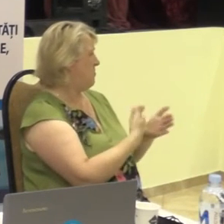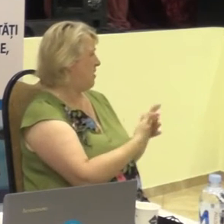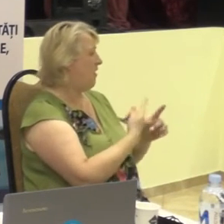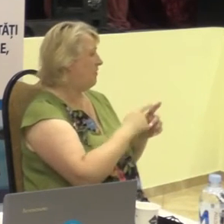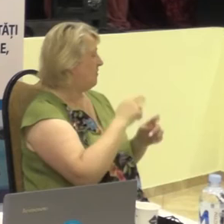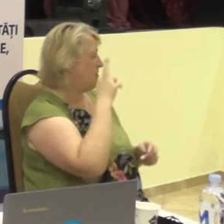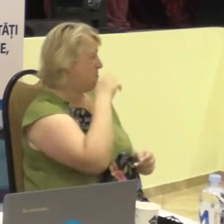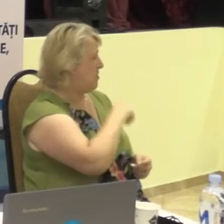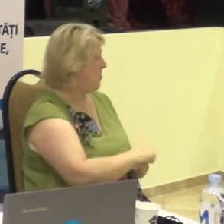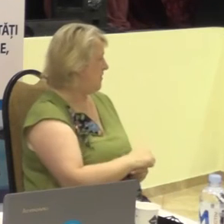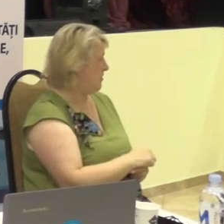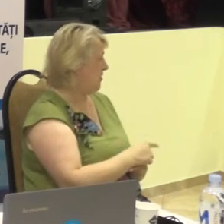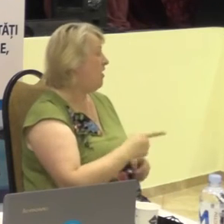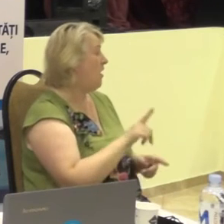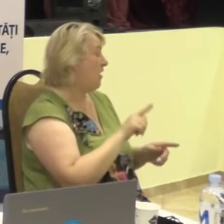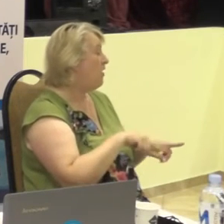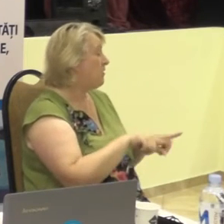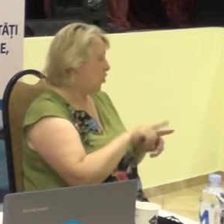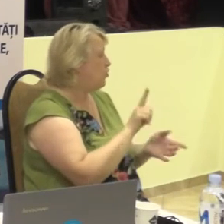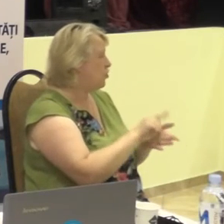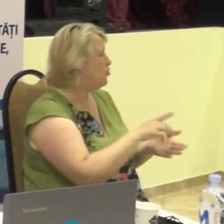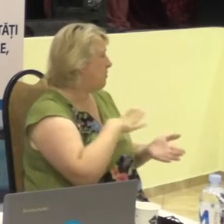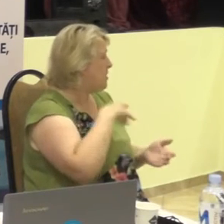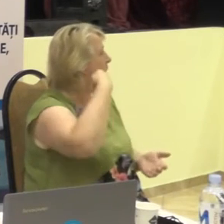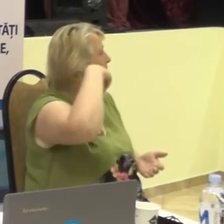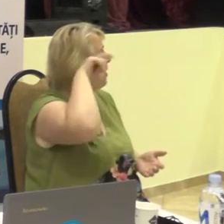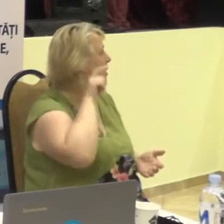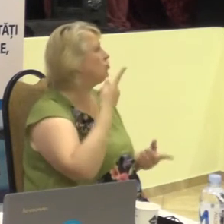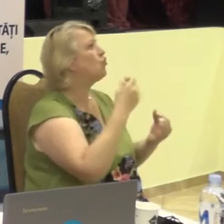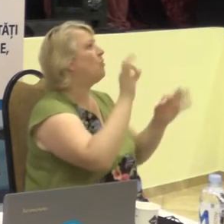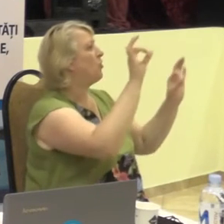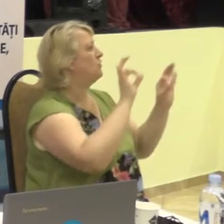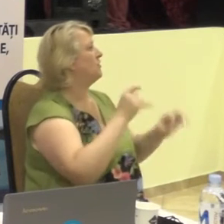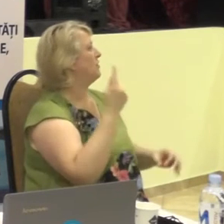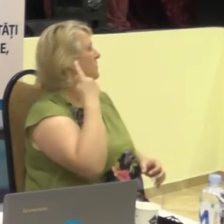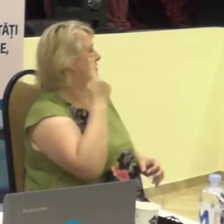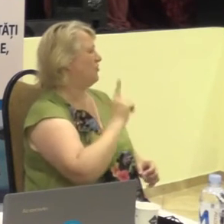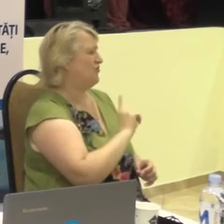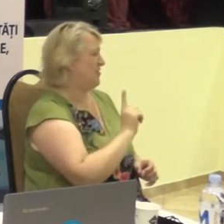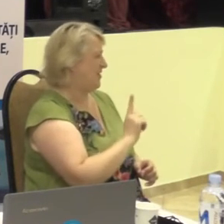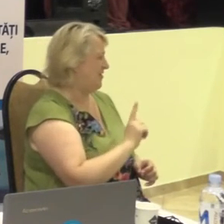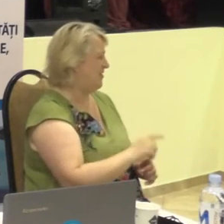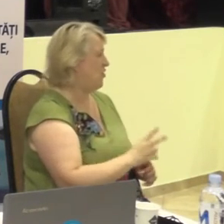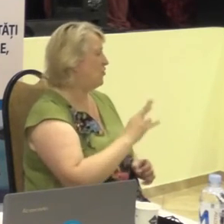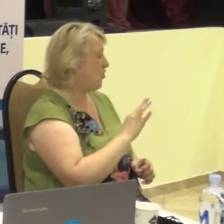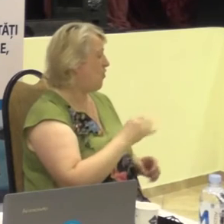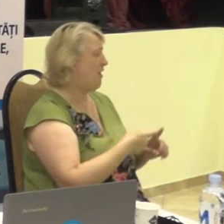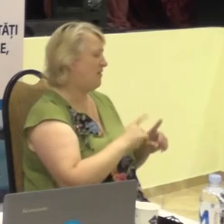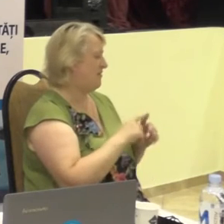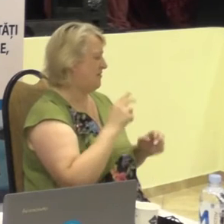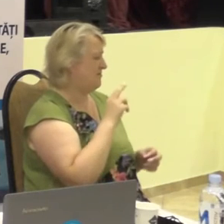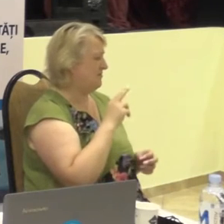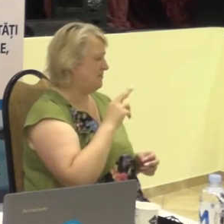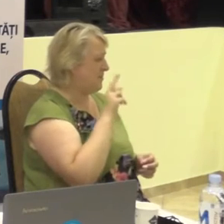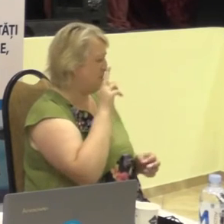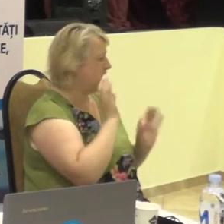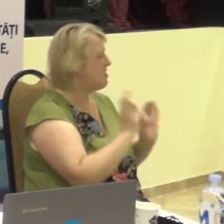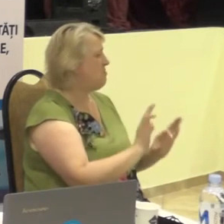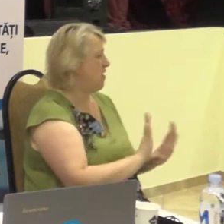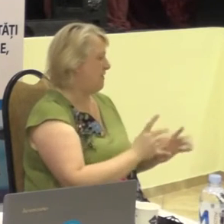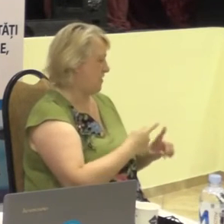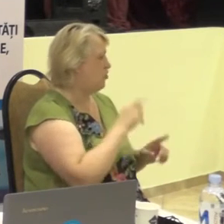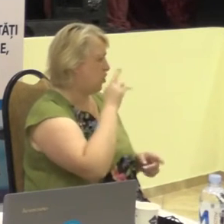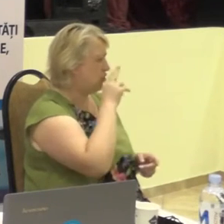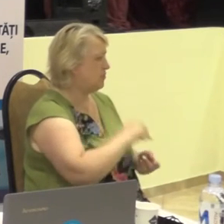Așa ar trebui să fie efectul aparatului auditiv. Dar și aceasta este o